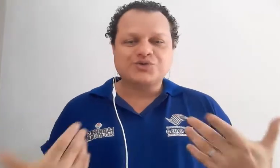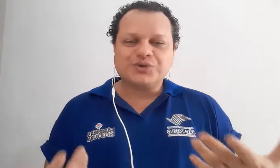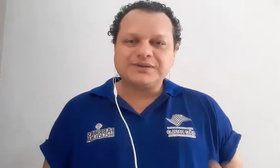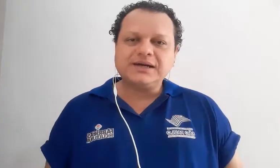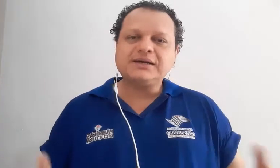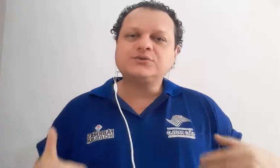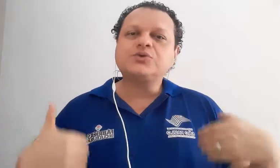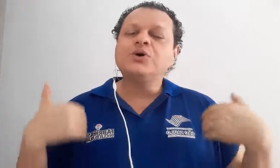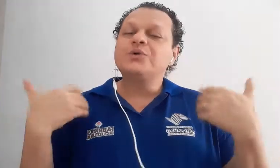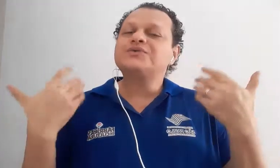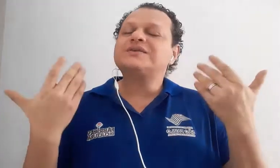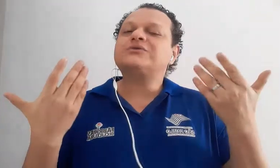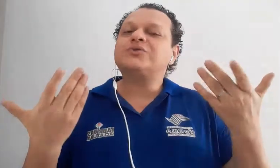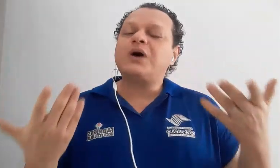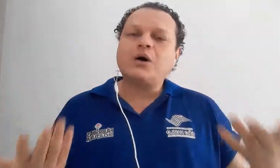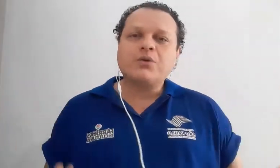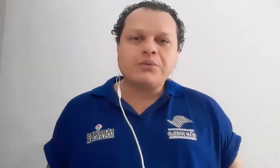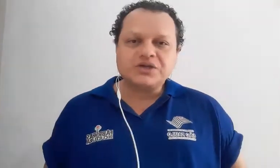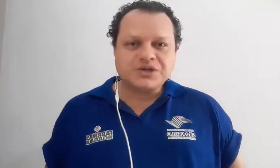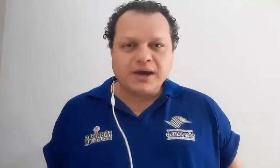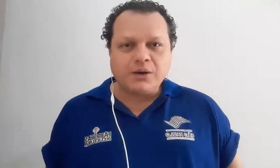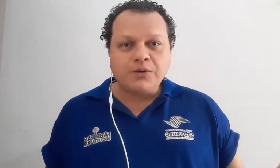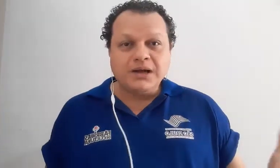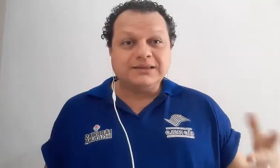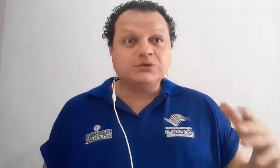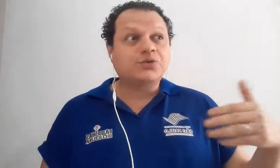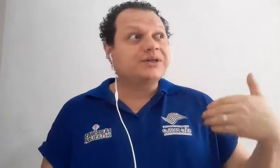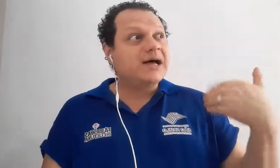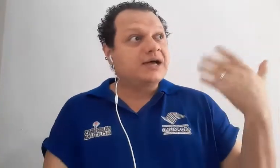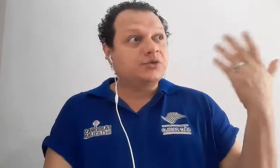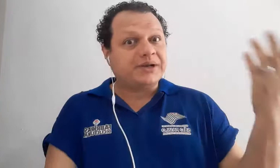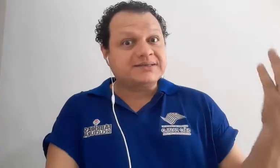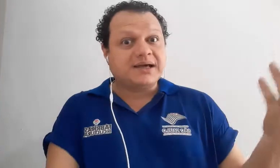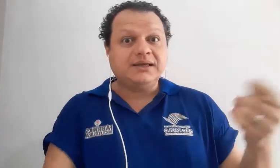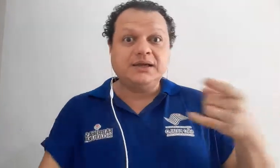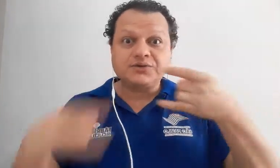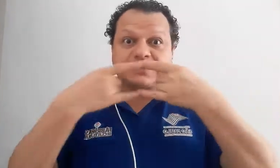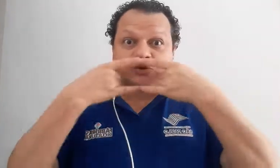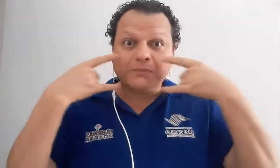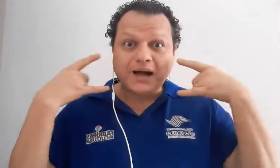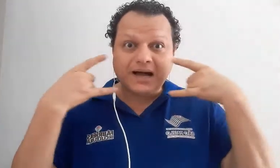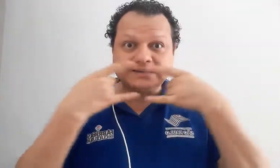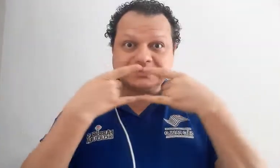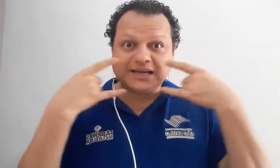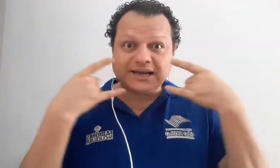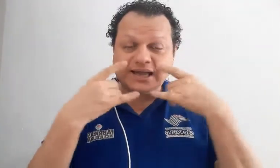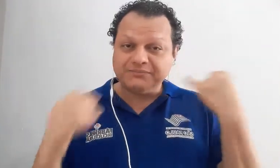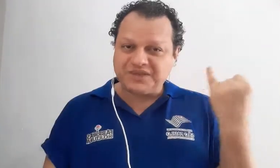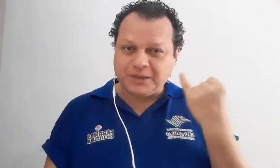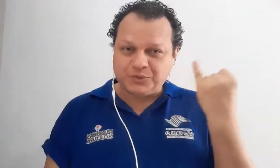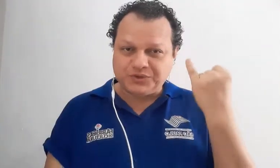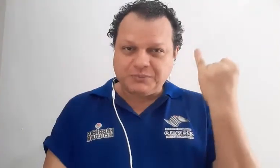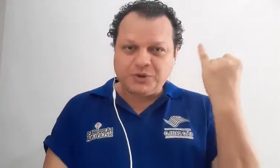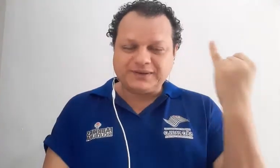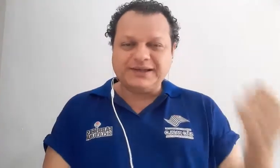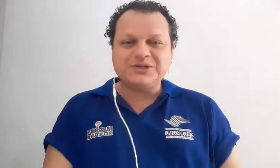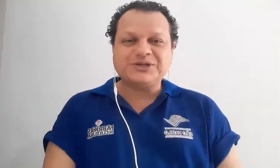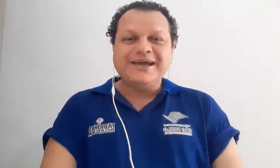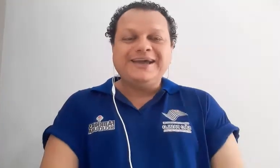cuidando, usando álcool em gel, tendo cuidado para sair, usando máscara, né, que é muito importante. E